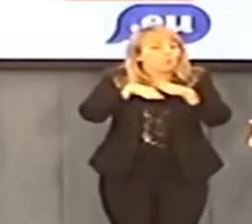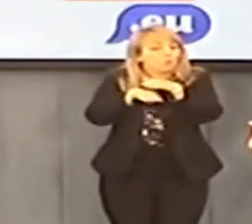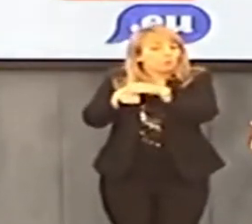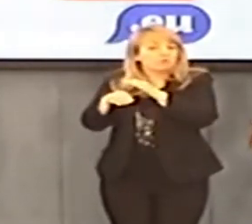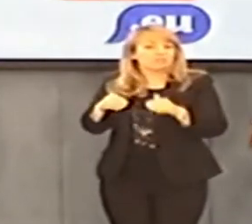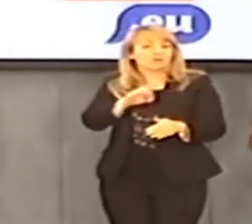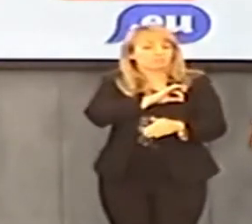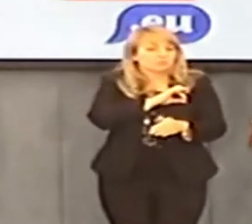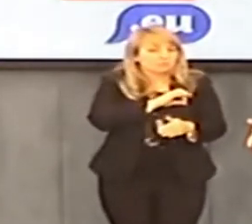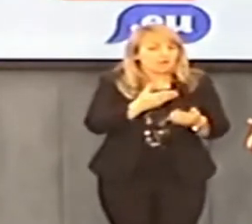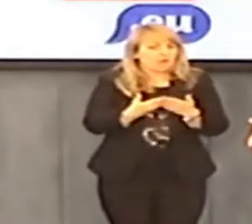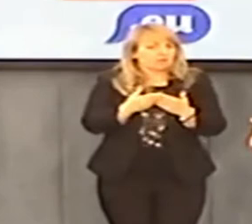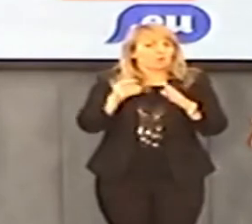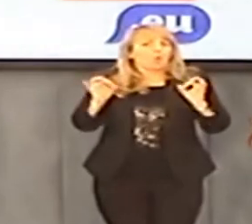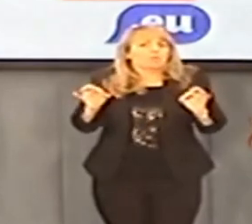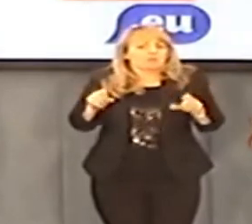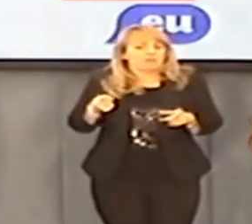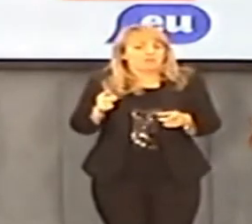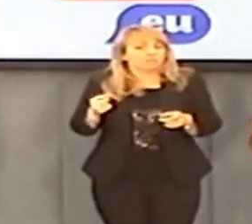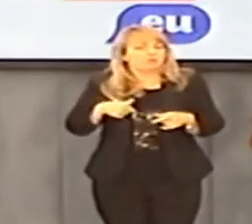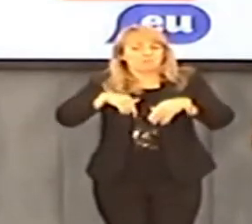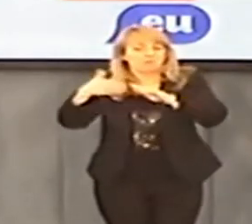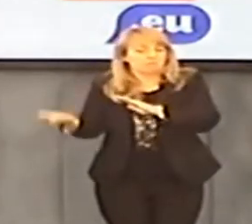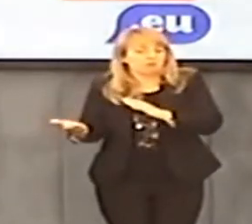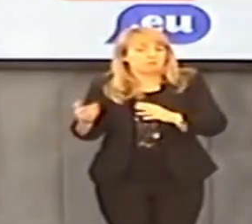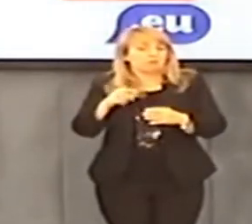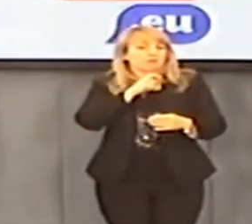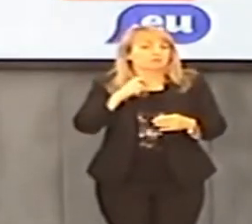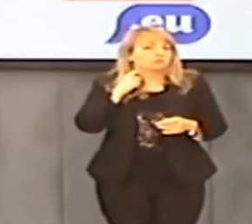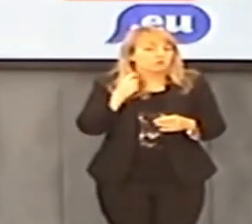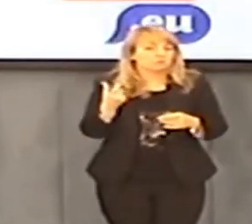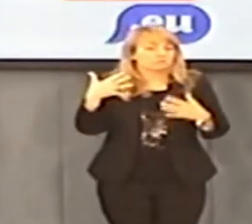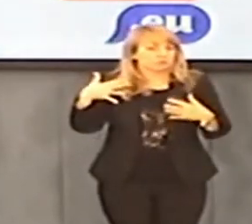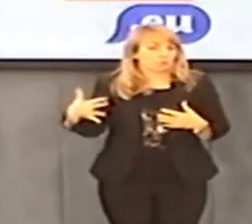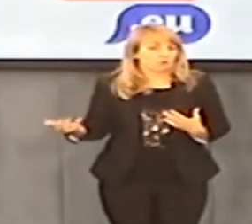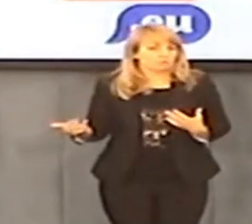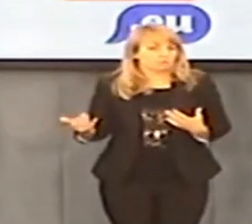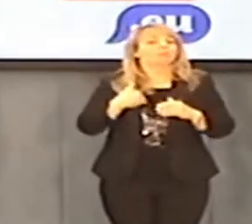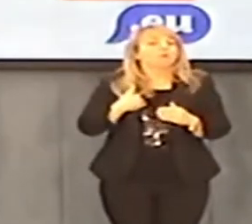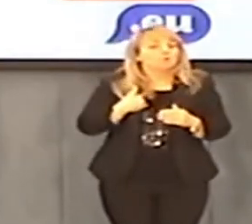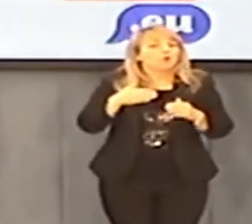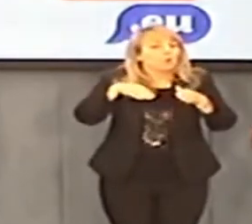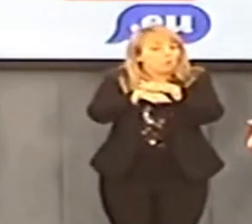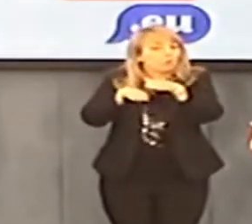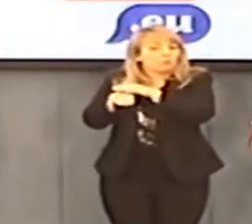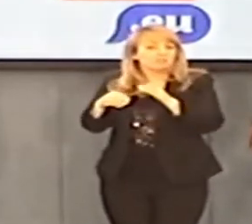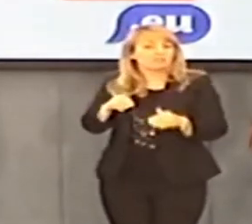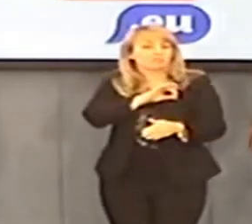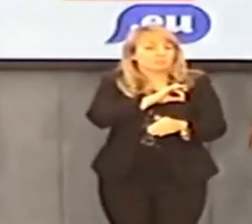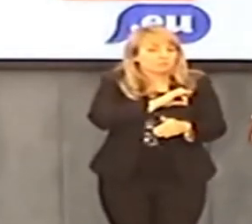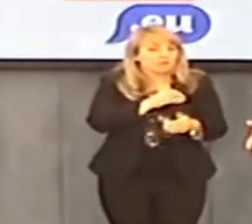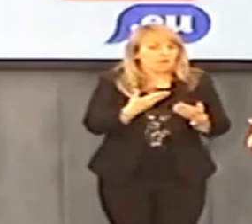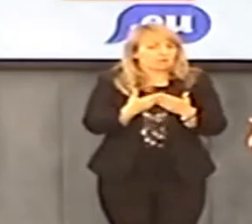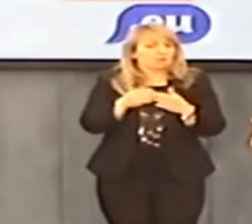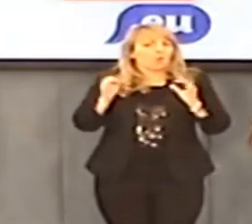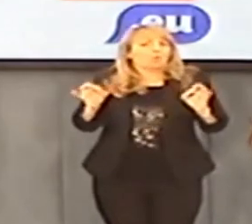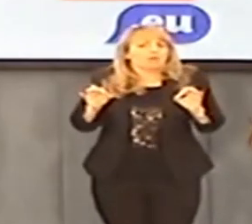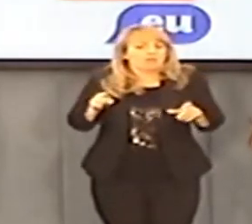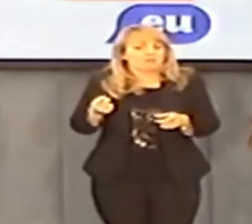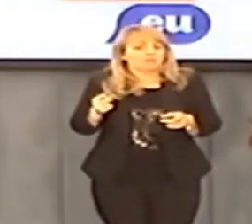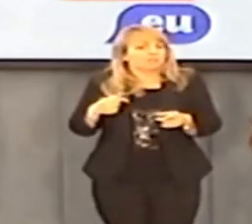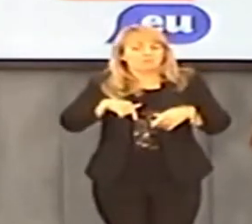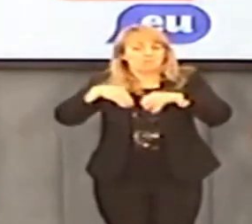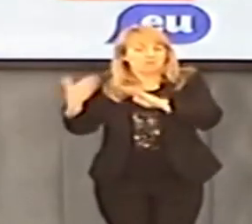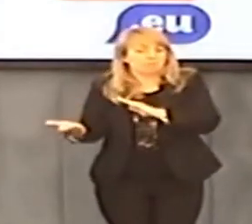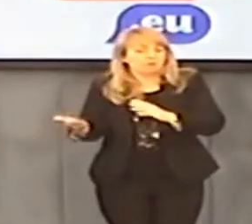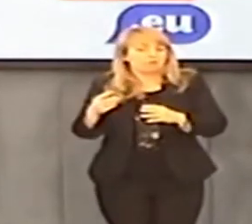o ukrywanie księży pedofilii? Co się dzieje? Dlaczego służby dyplomatyczne Watykanu wystosowały tak absurdalną odpowiedź na